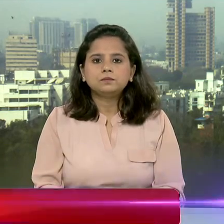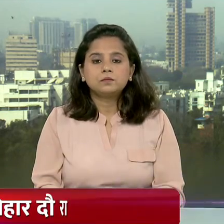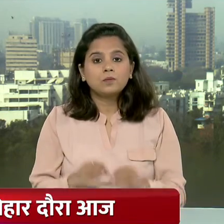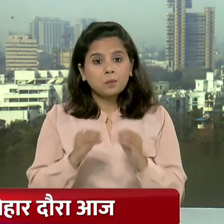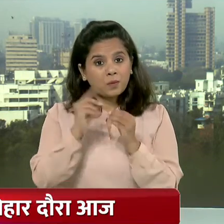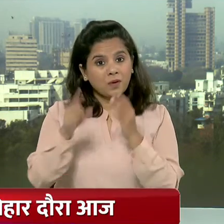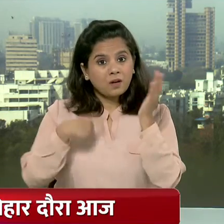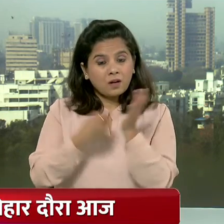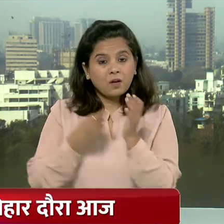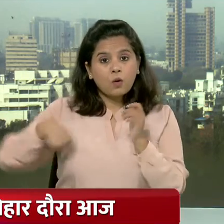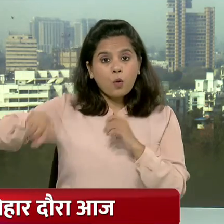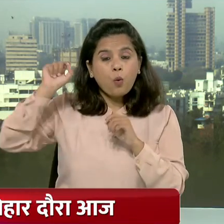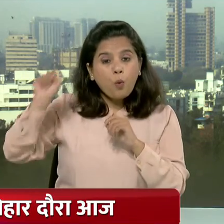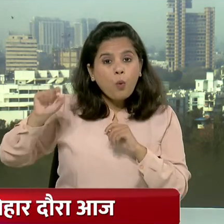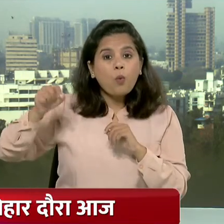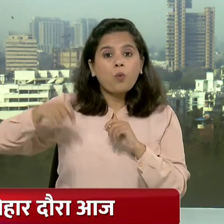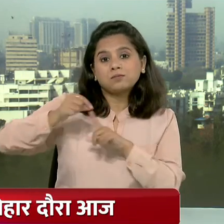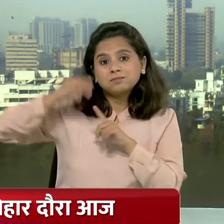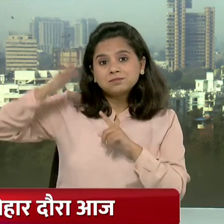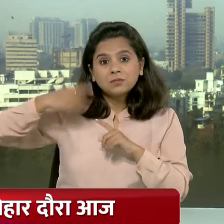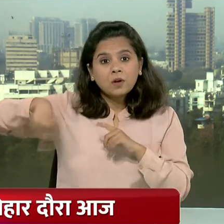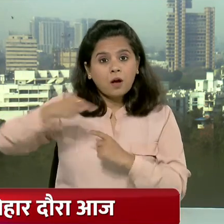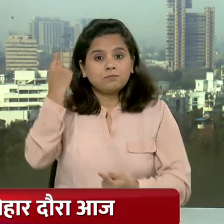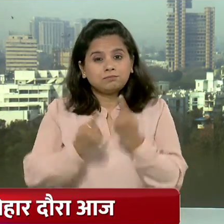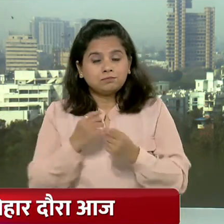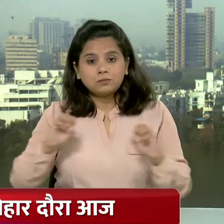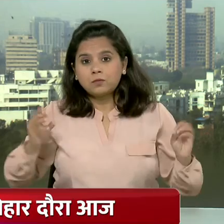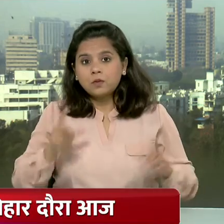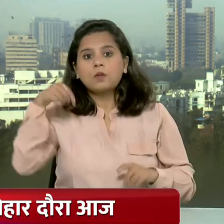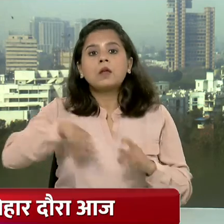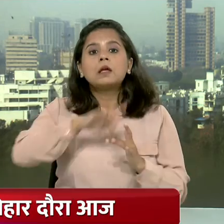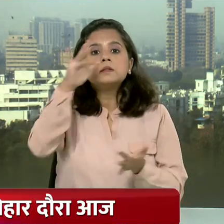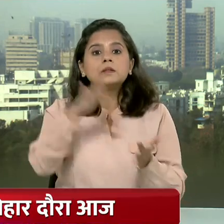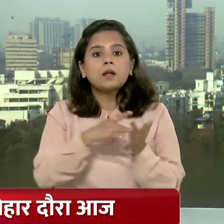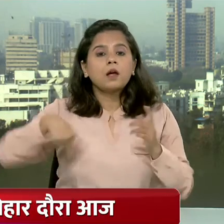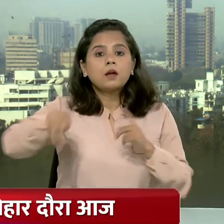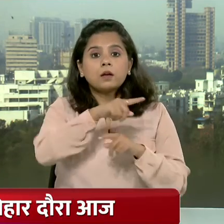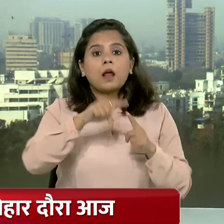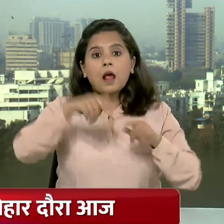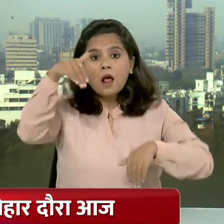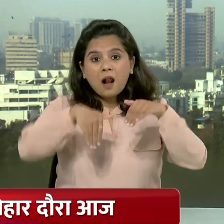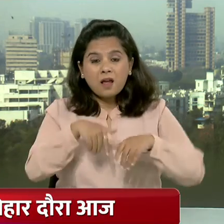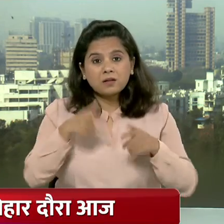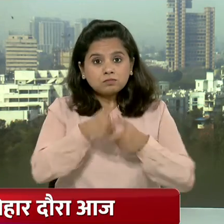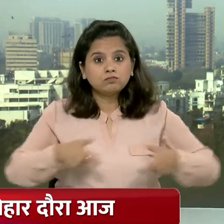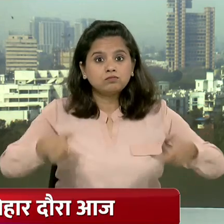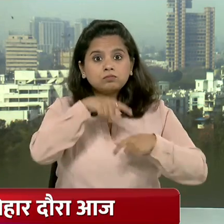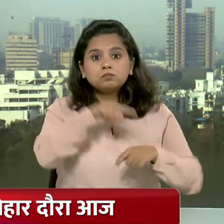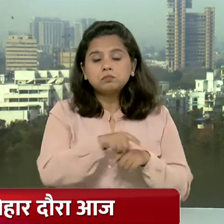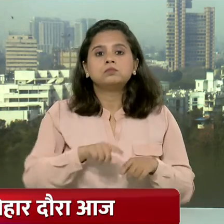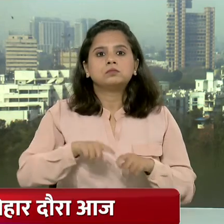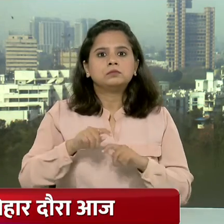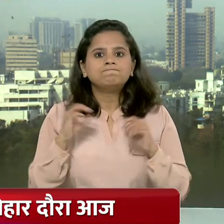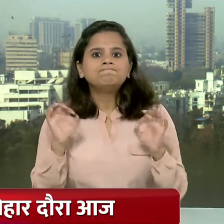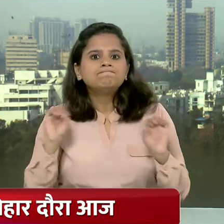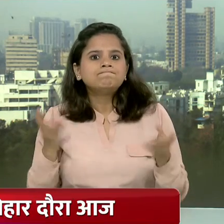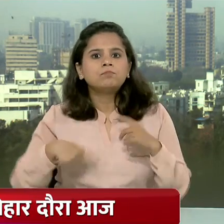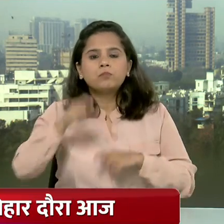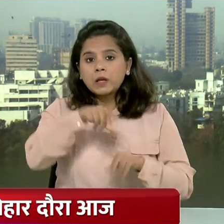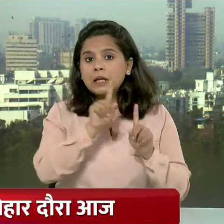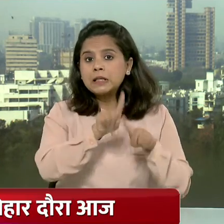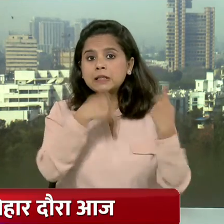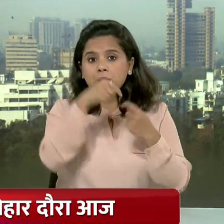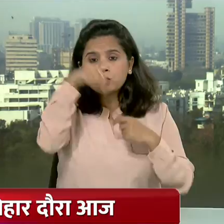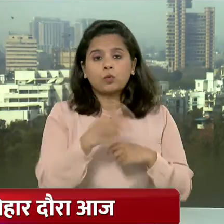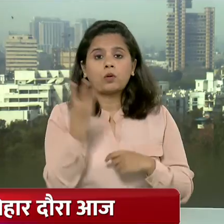बिहार में विधान सभा का चुनावी बिगूल बचते ही केंद्रिय चुनाव आयोग जुटा तयारियों में आज से राज्य में चुनाव आयोग की टीम